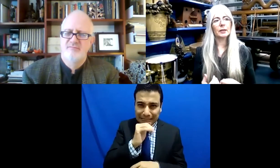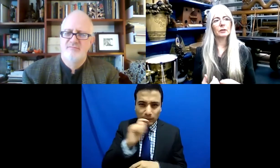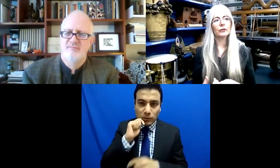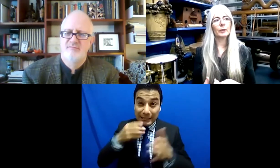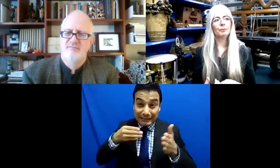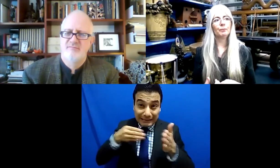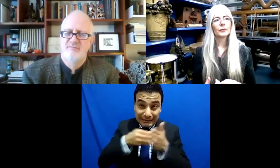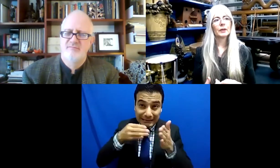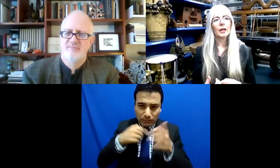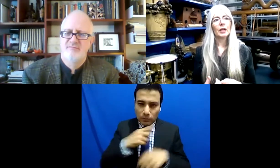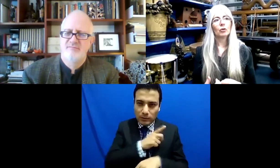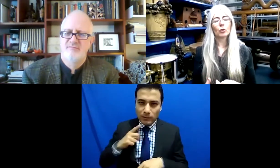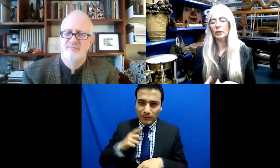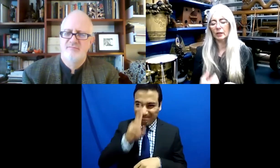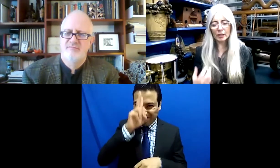Entonces,